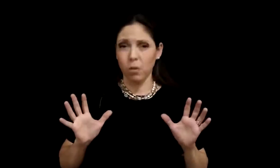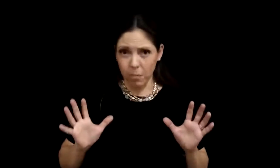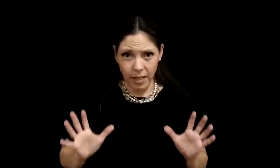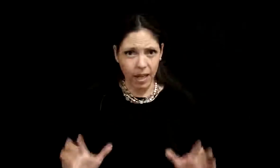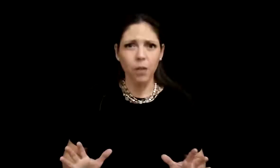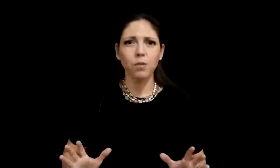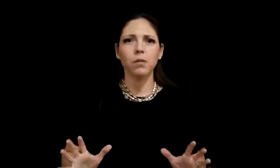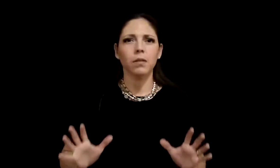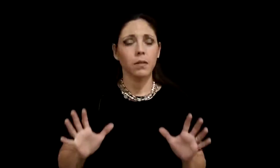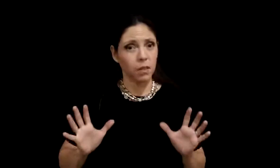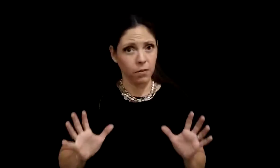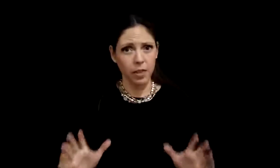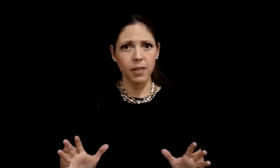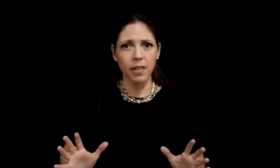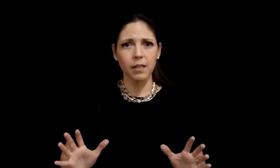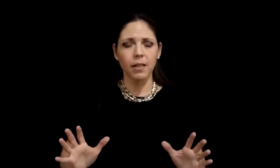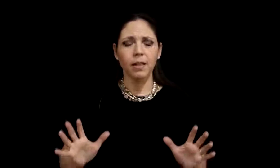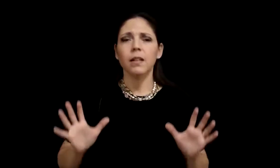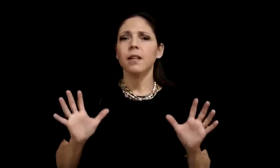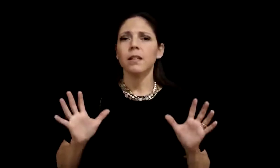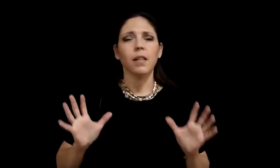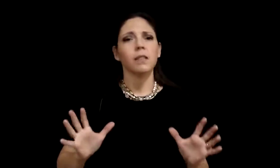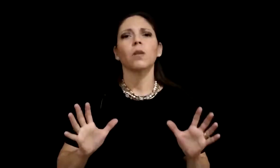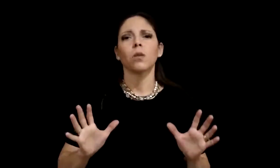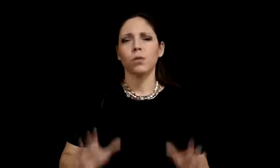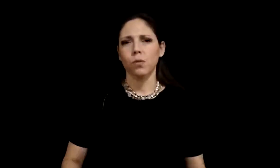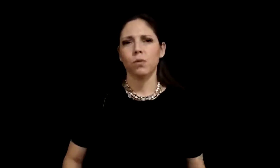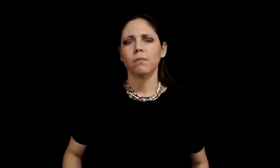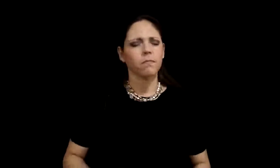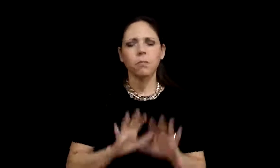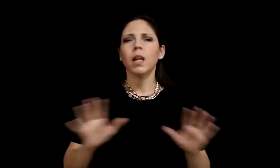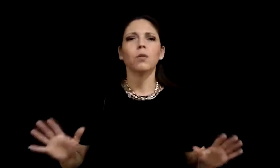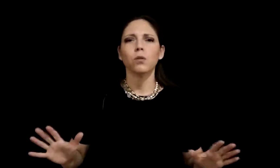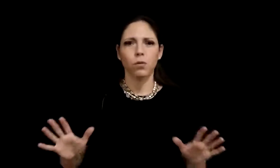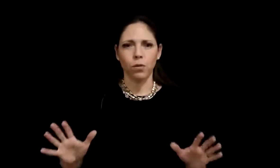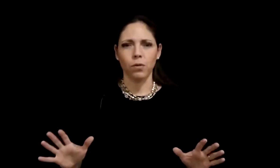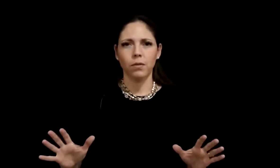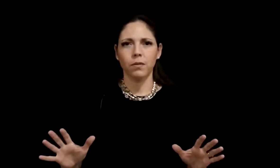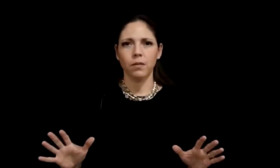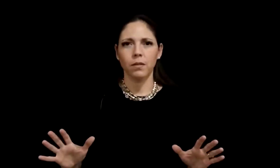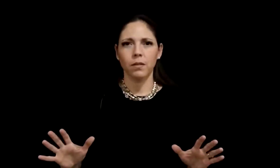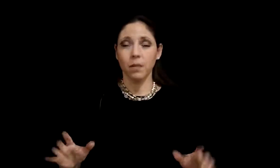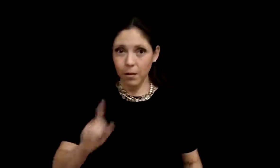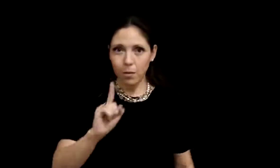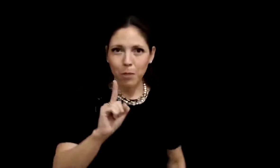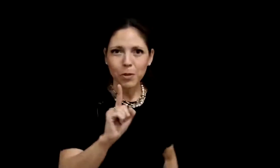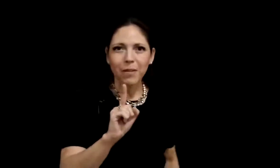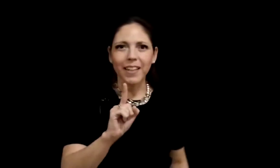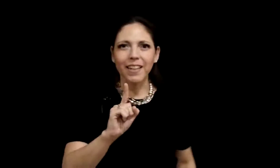complicados, difíciles y hasta dolorosos para todos nosotros. Pero ¿saben qué?